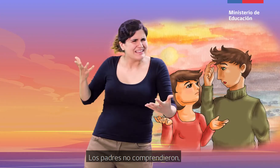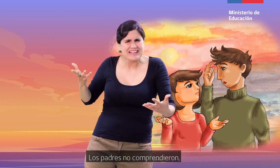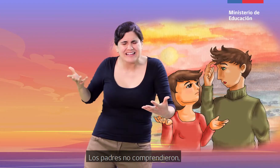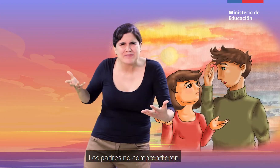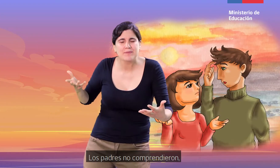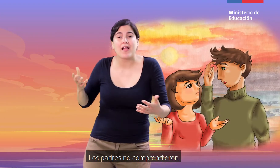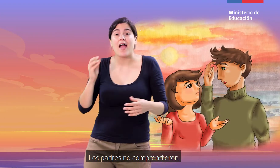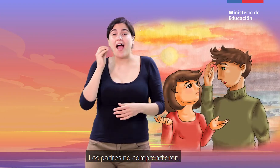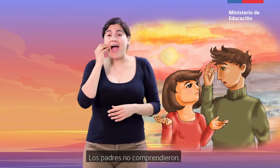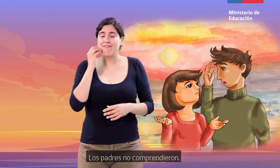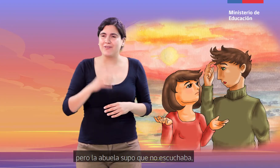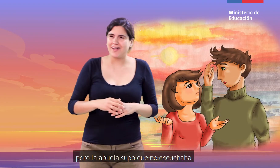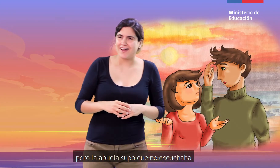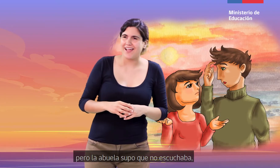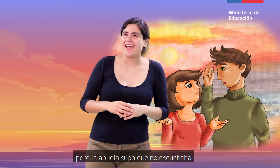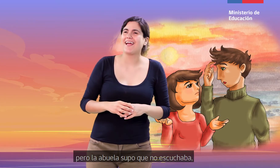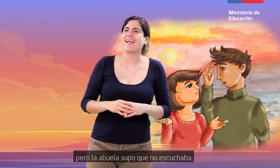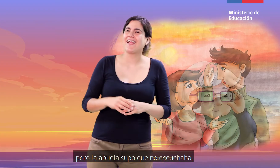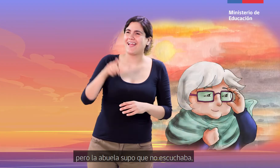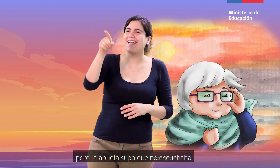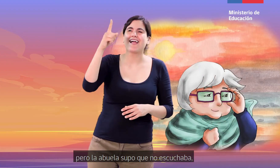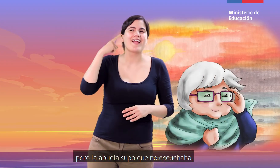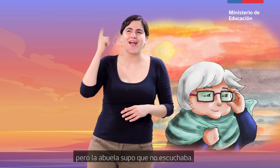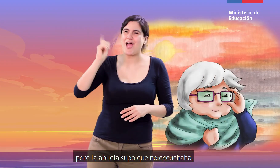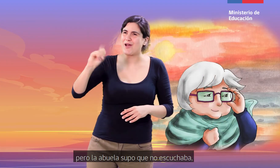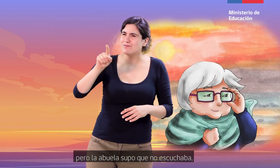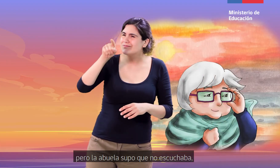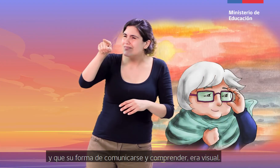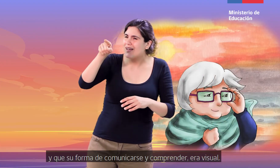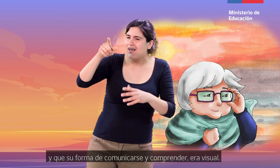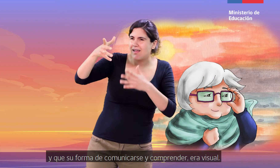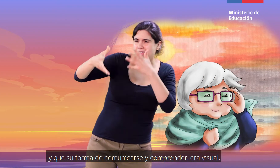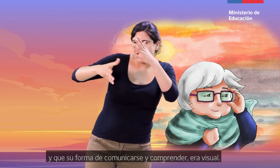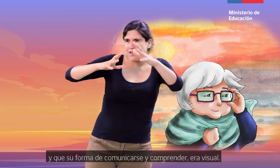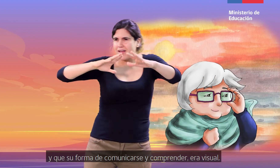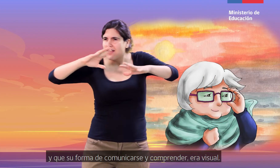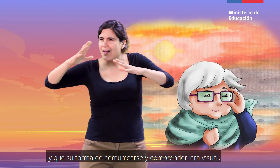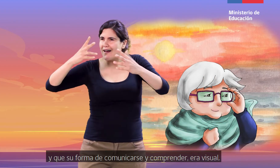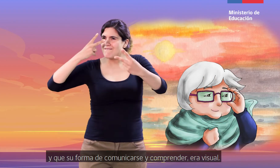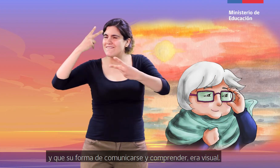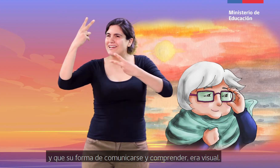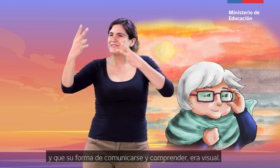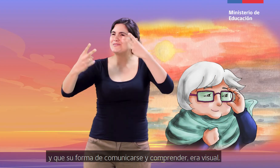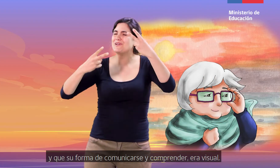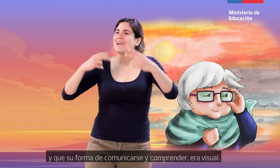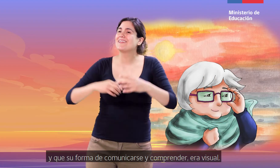padres no comprendieron, pero la abuela supo que no escuchaba y que su forma de comunicarse y comprender era visual.